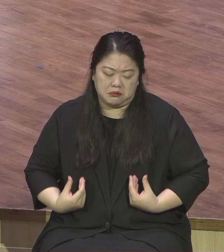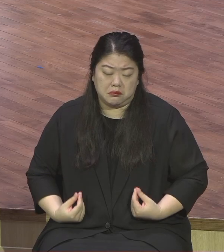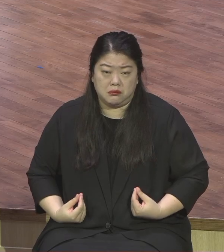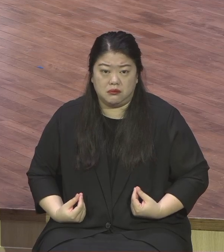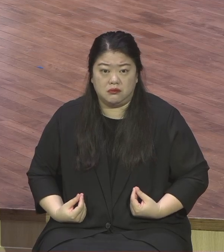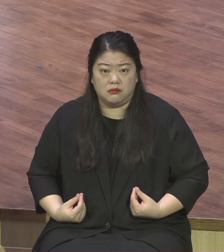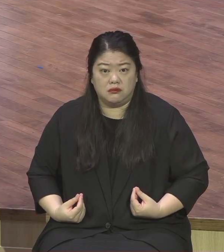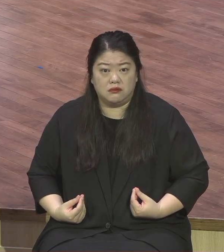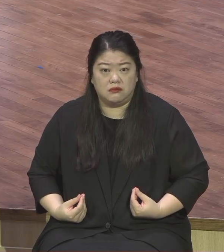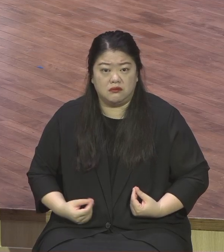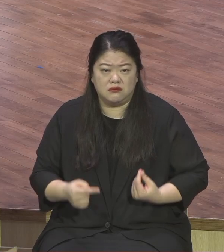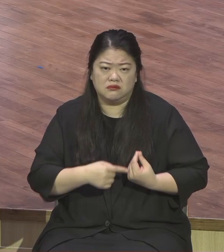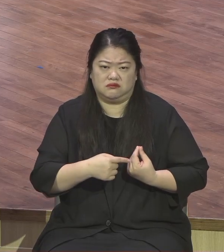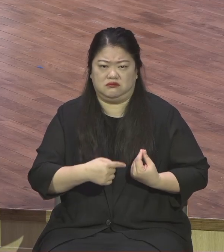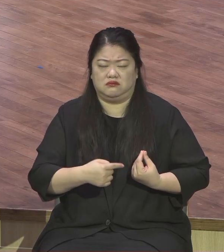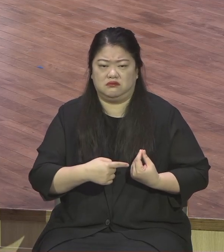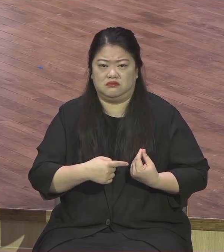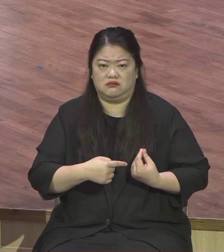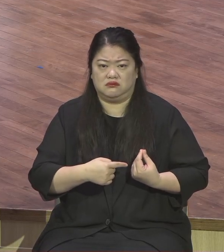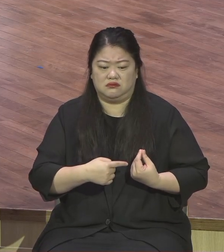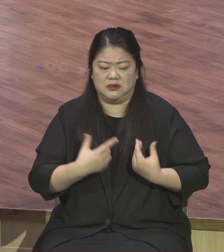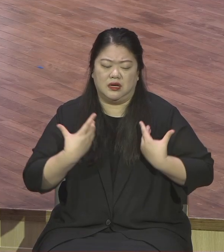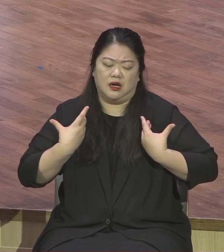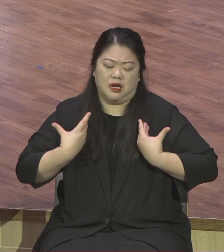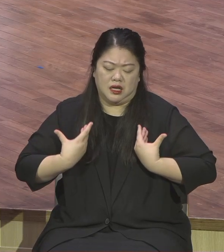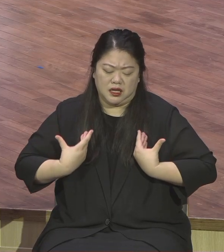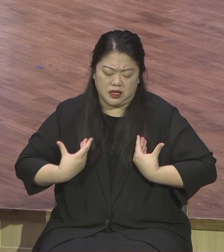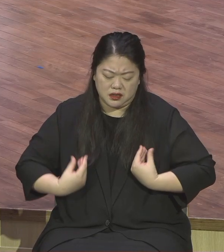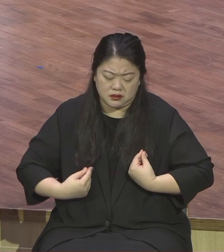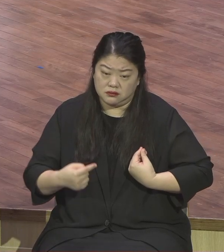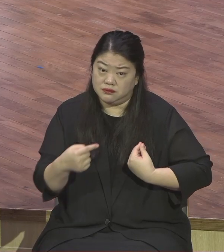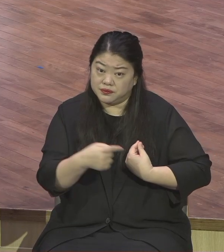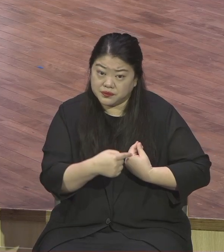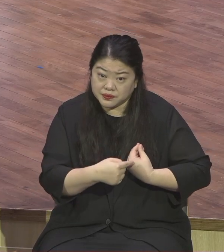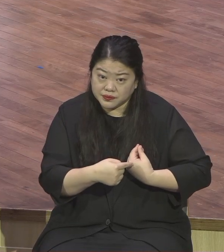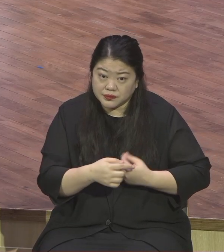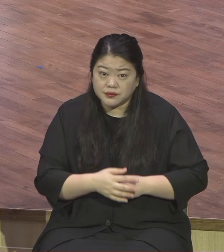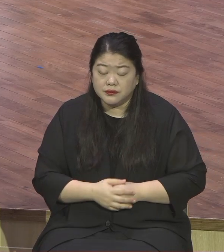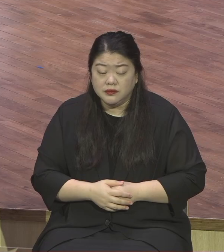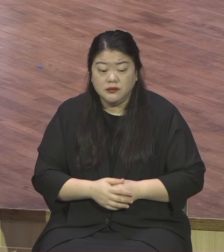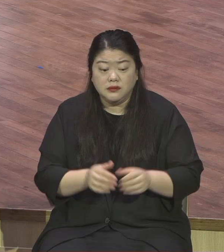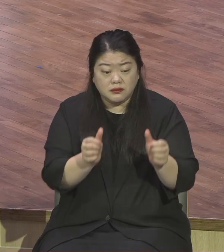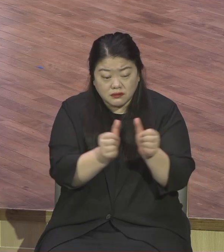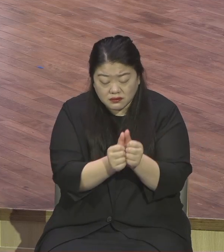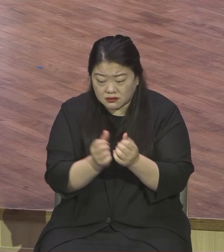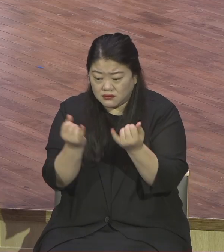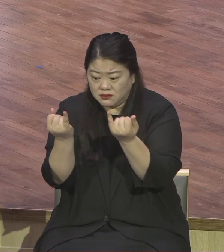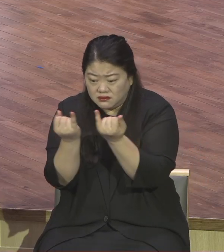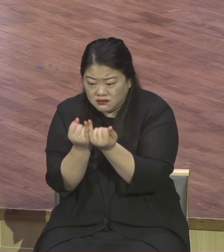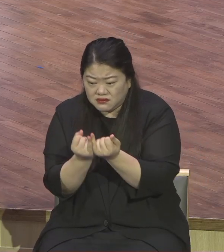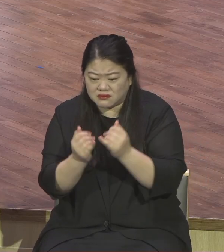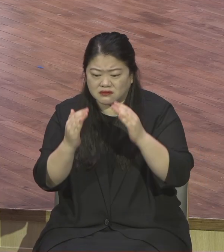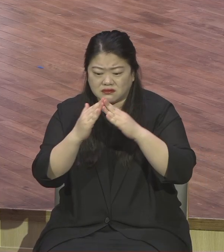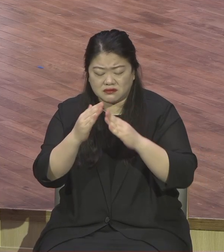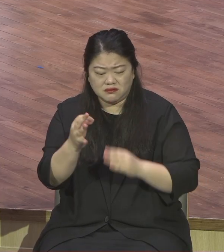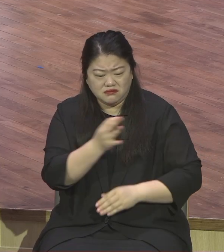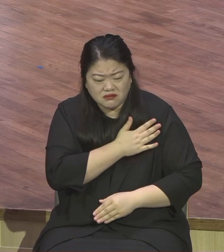이 좌절이란 병은 남녀노소, 빈부, 귀천, 국가, 민족, 인종을 초월해서